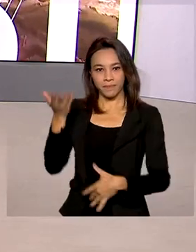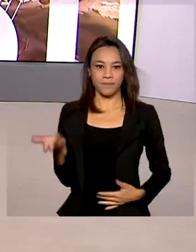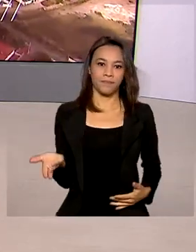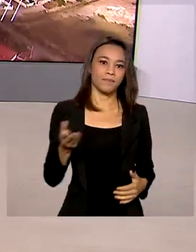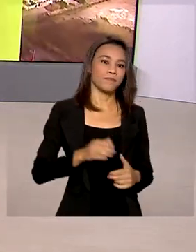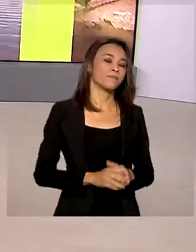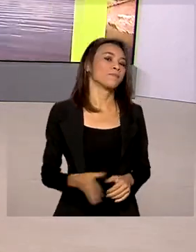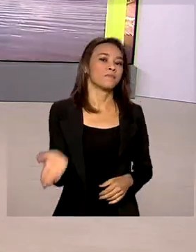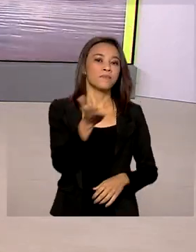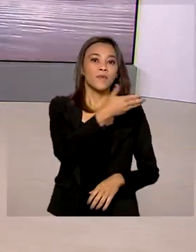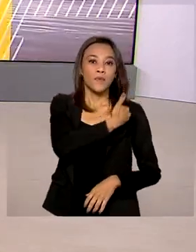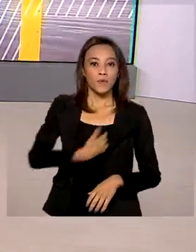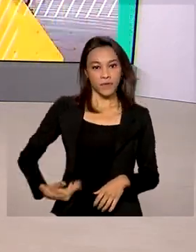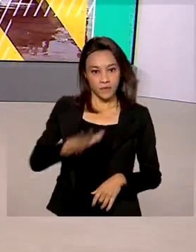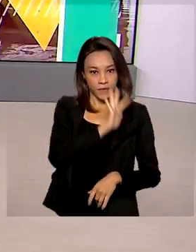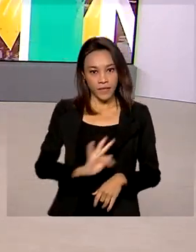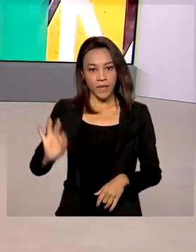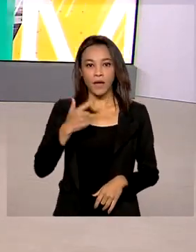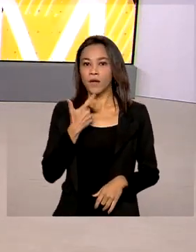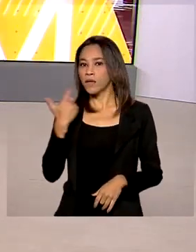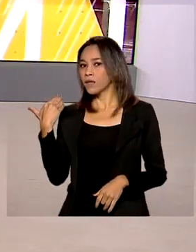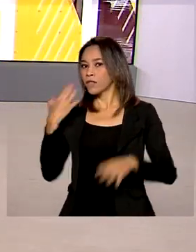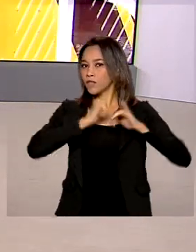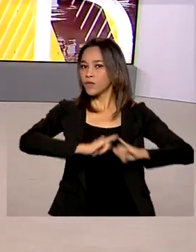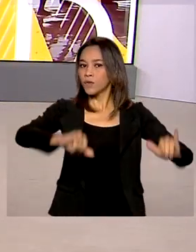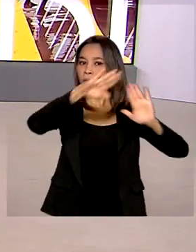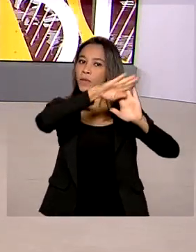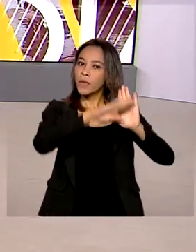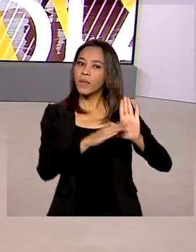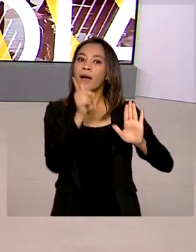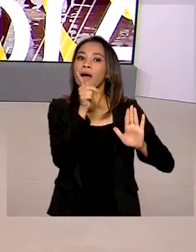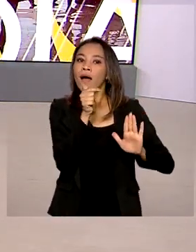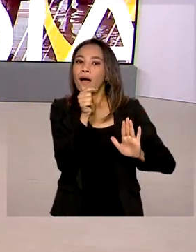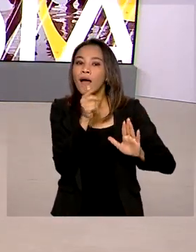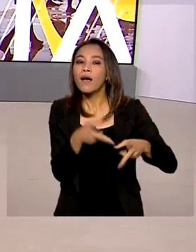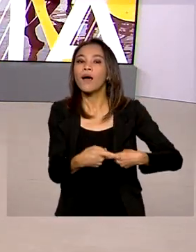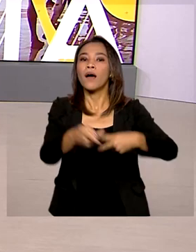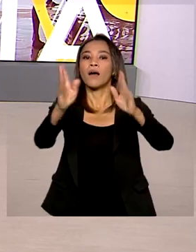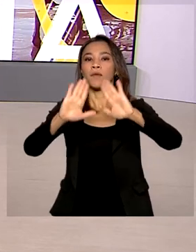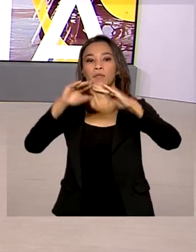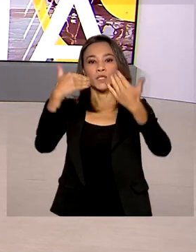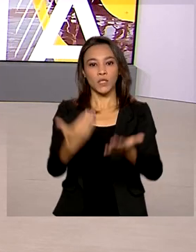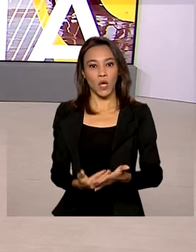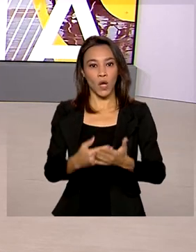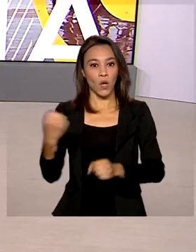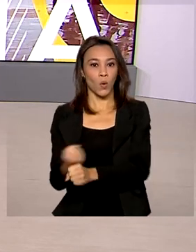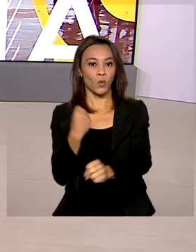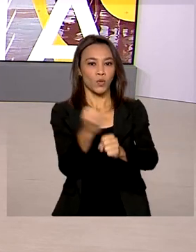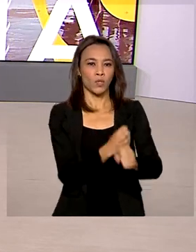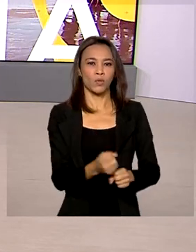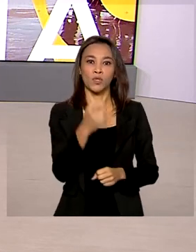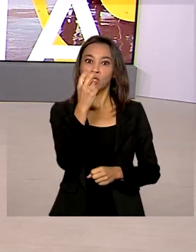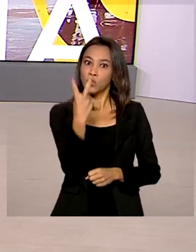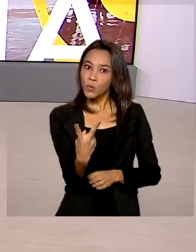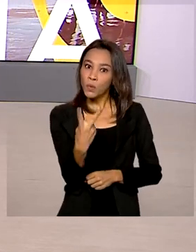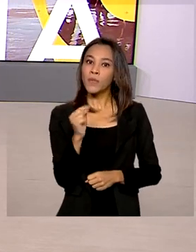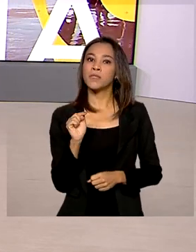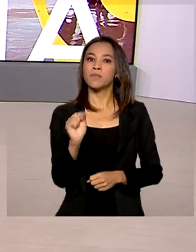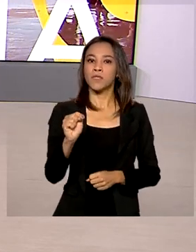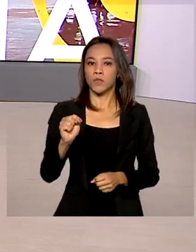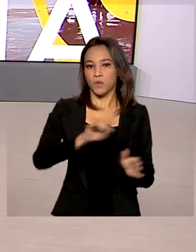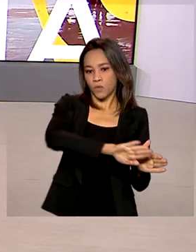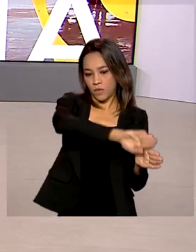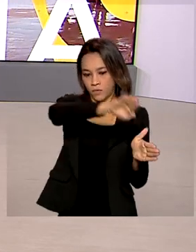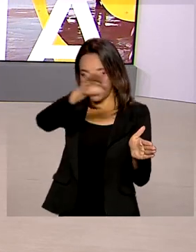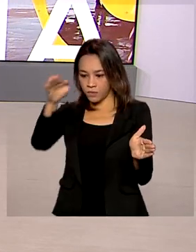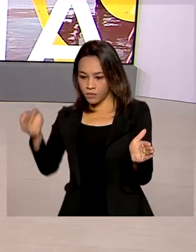O governo federal lançou o programa Água nas Escolas, que prevê a construção de 2 mil cisternas para abastecer com água